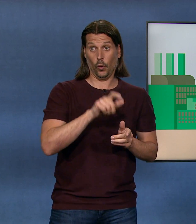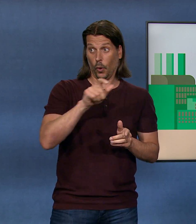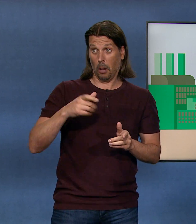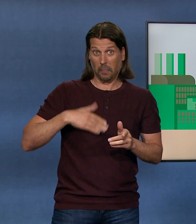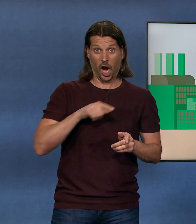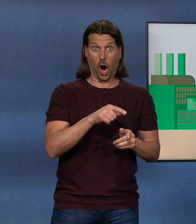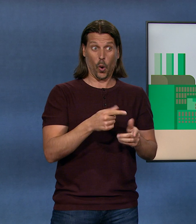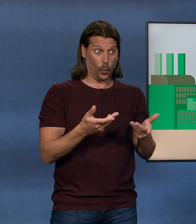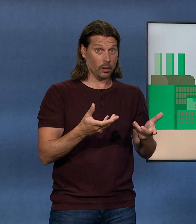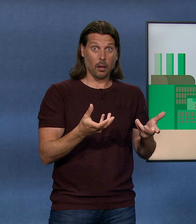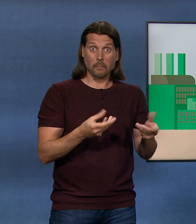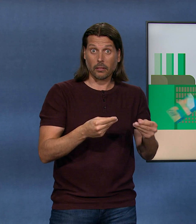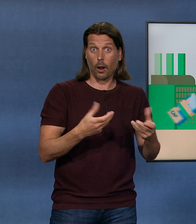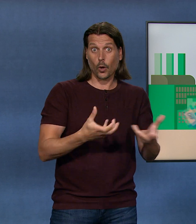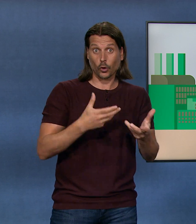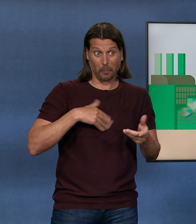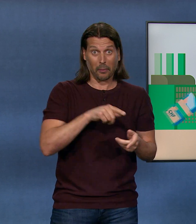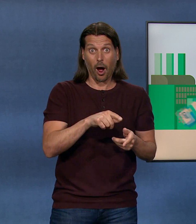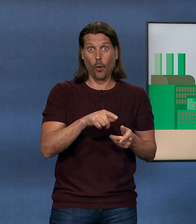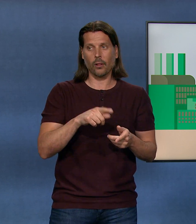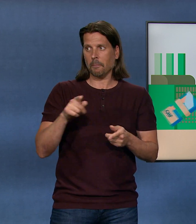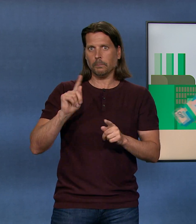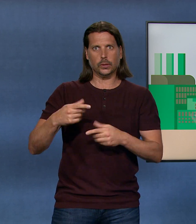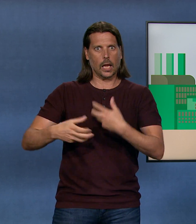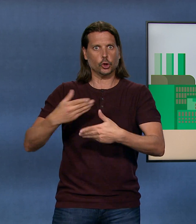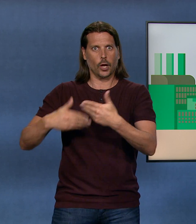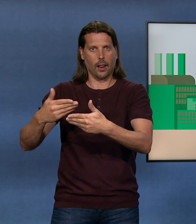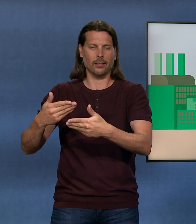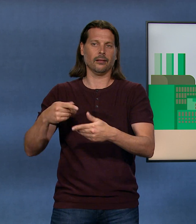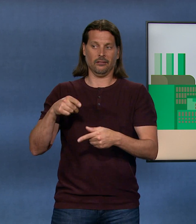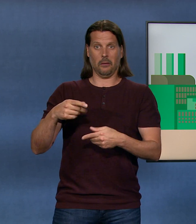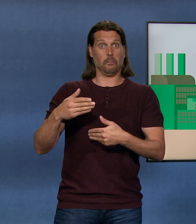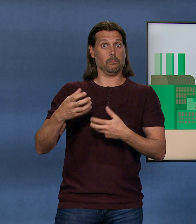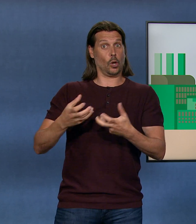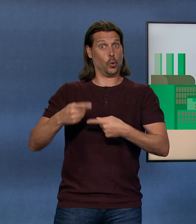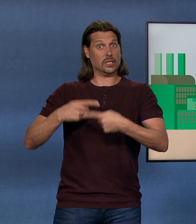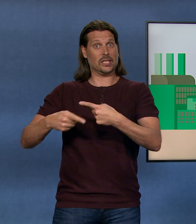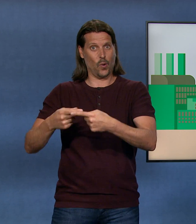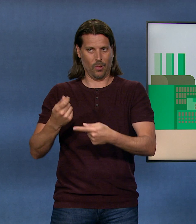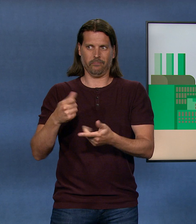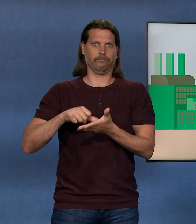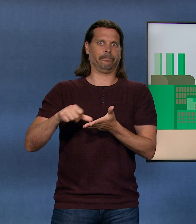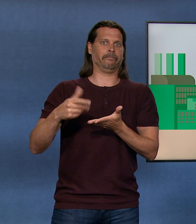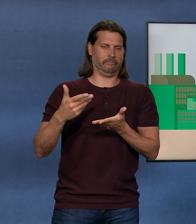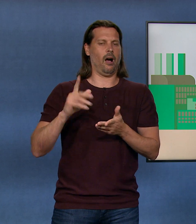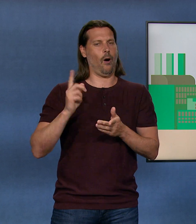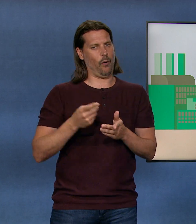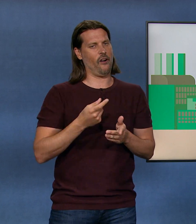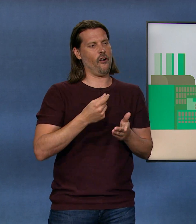dann zur Herstellung brauchen, müssen sie dafür mehr bezahlen. Und weil das Herstellen des Produkts teurer ist, steigt